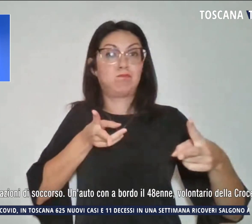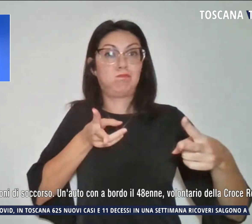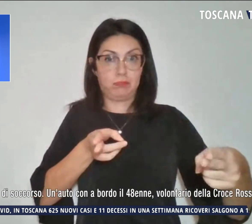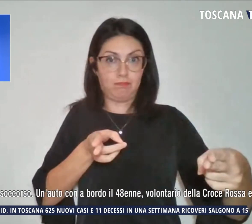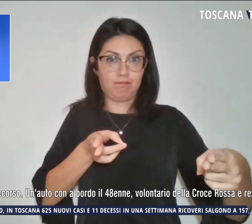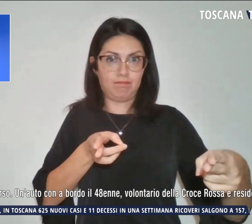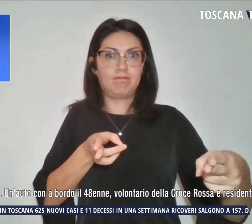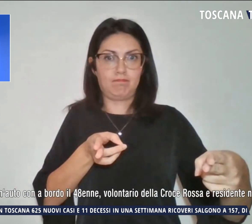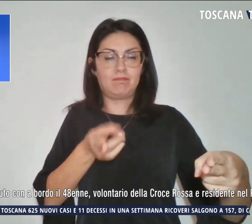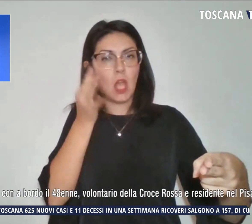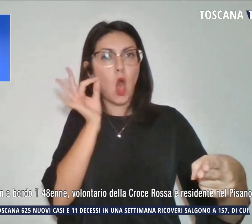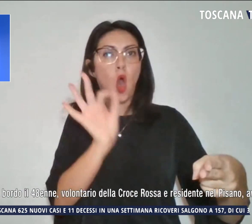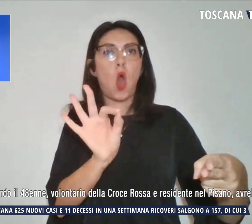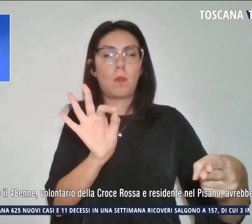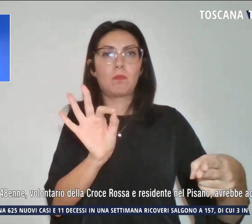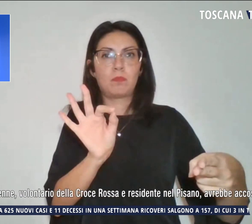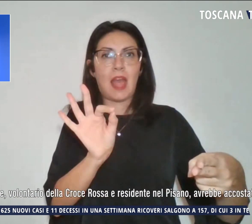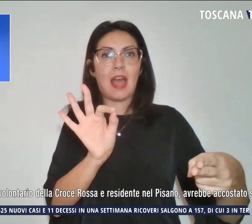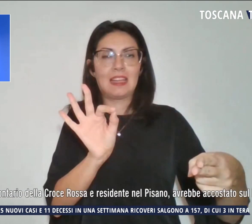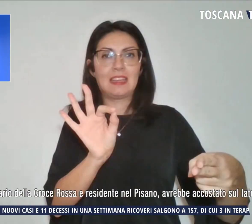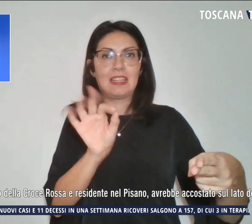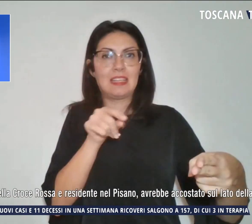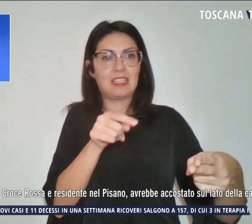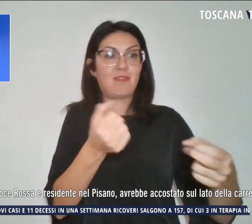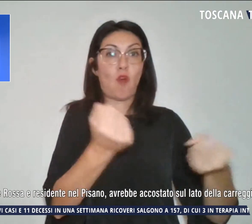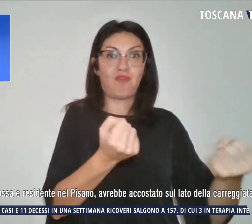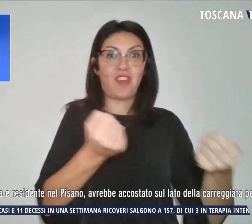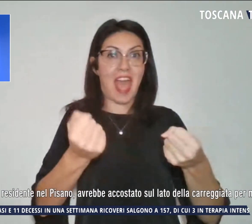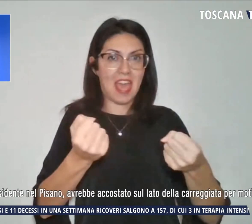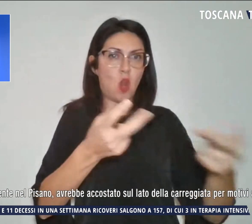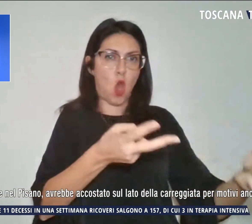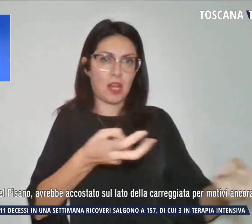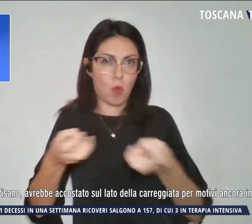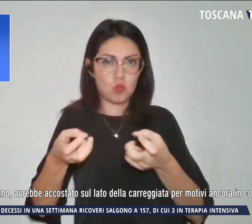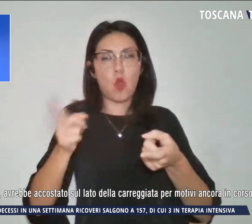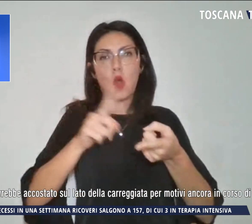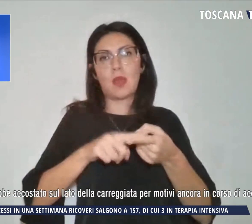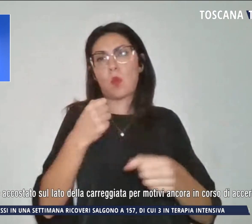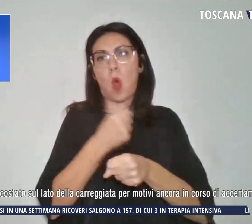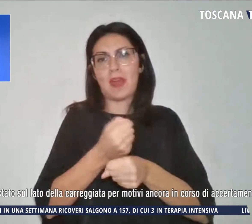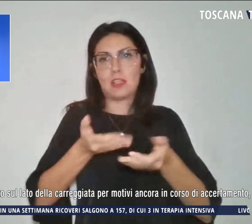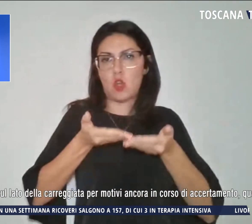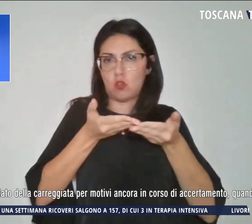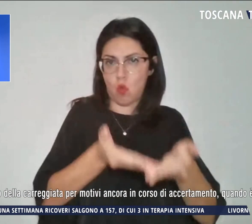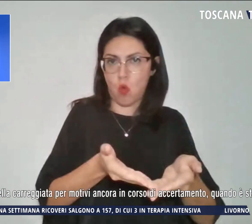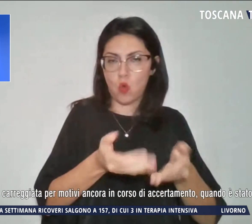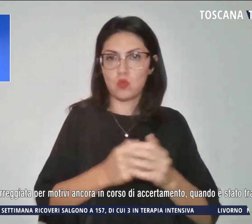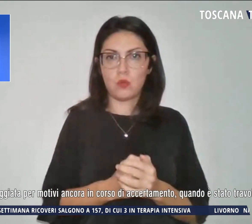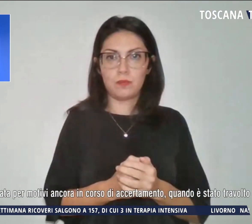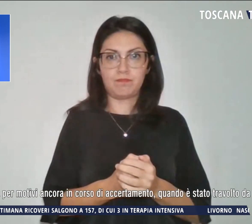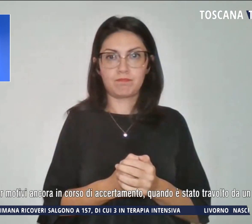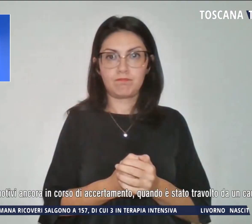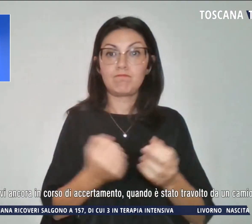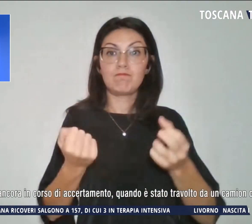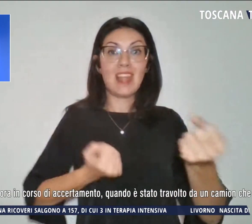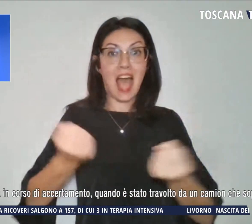per permettere la rimozione dei veicoli e le operazioni di soccorso. Un'auto con